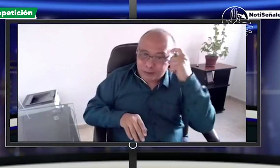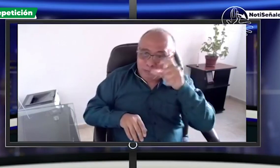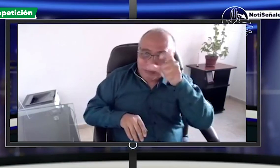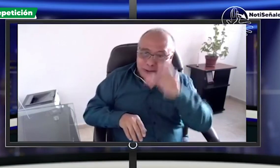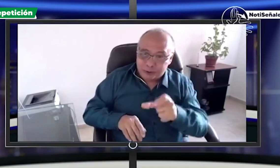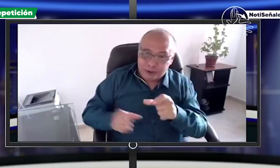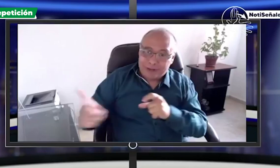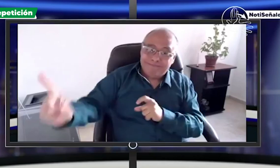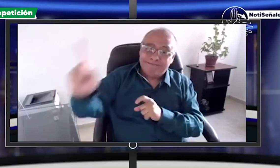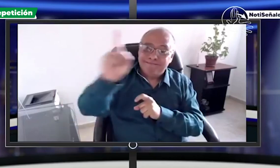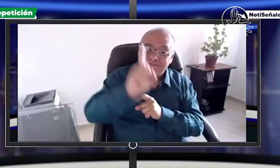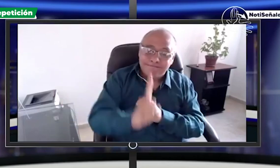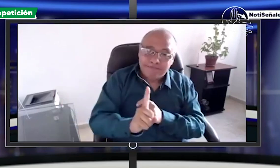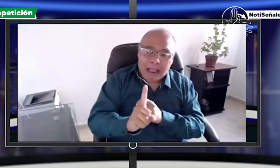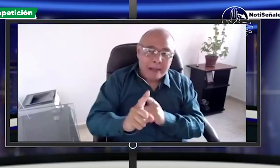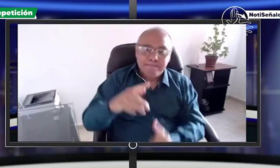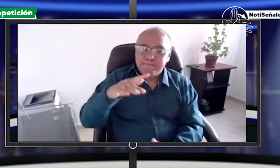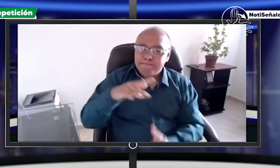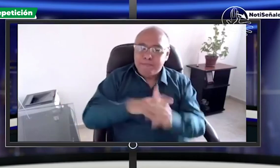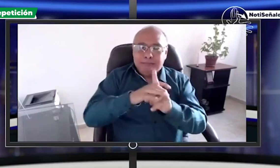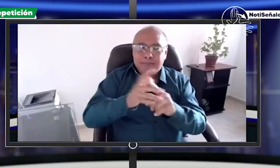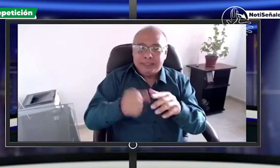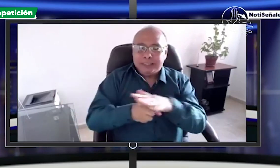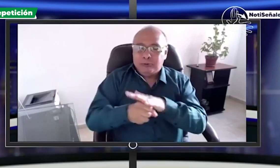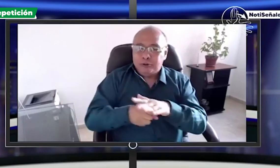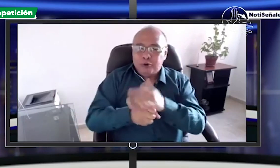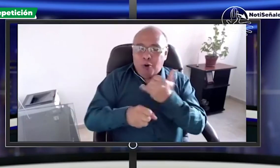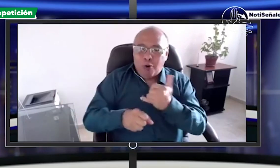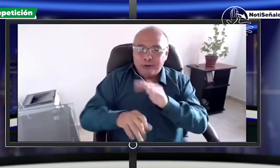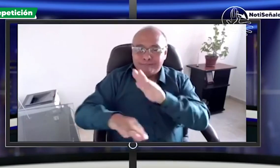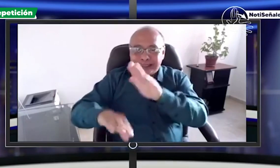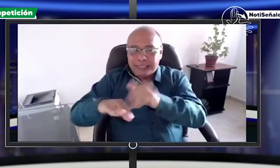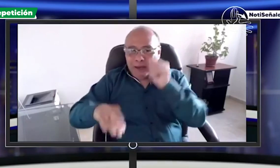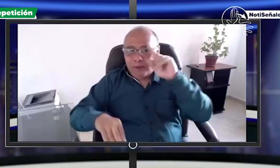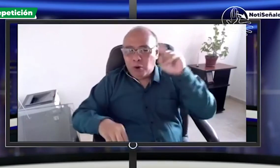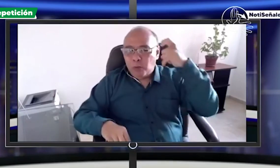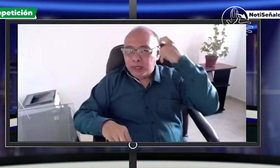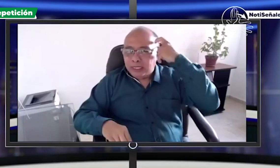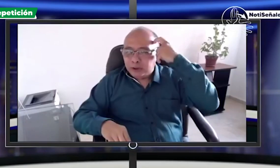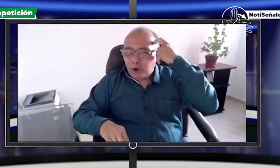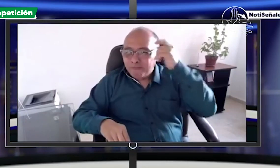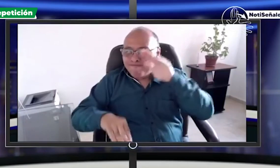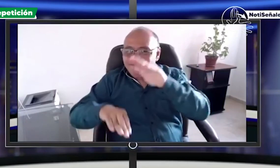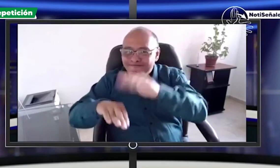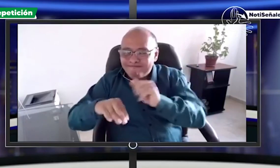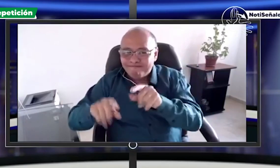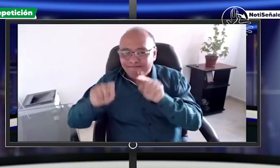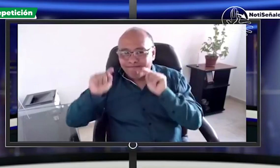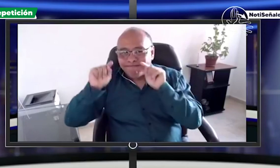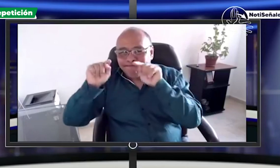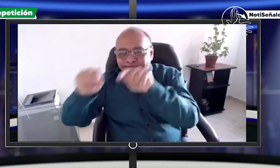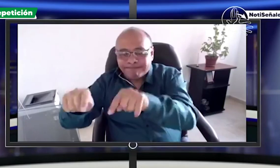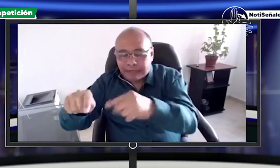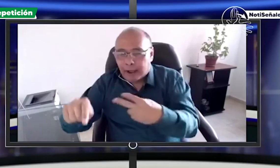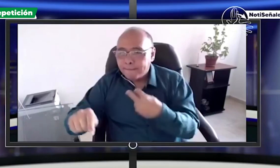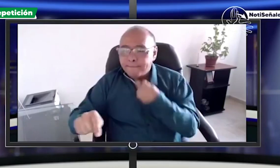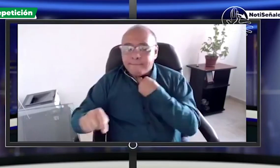persona de la gobernación a la persona encargada pero pues se le presentó una situación la llamaron pues desde la gobernación